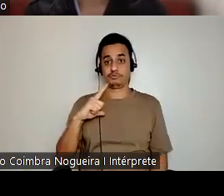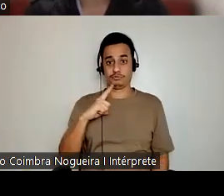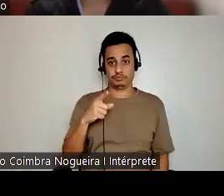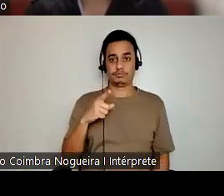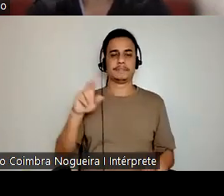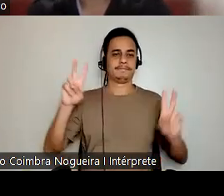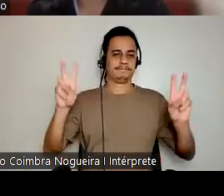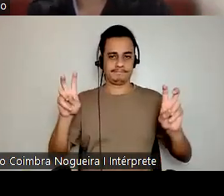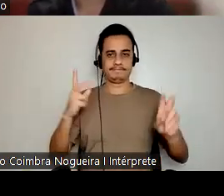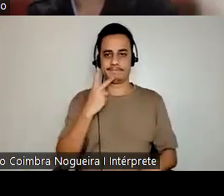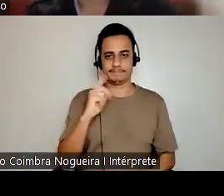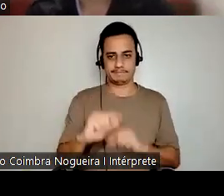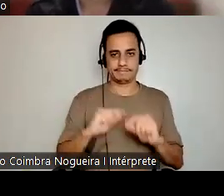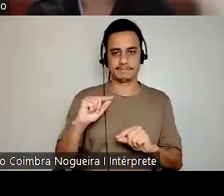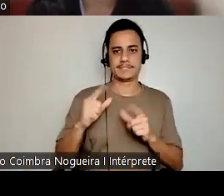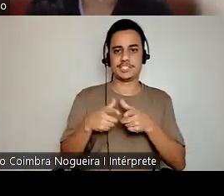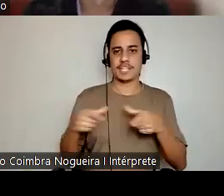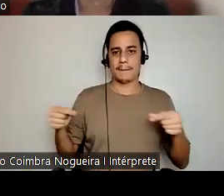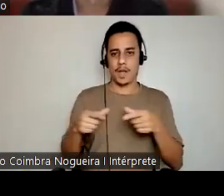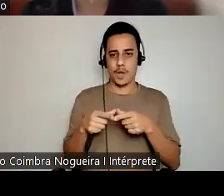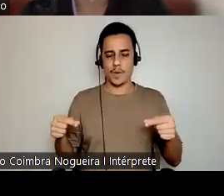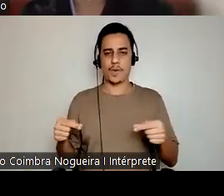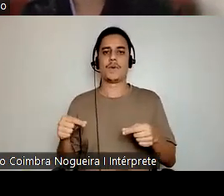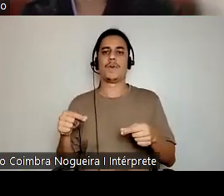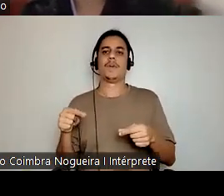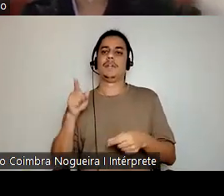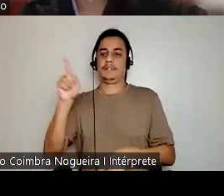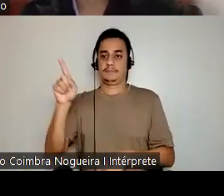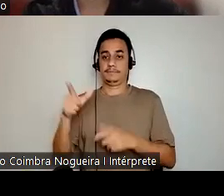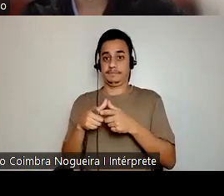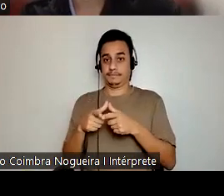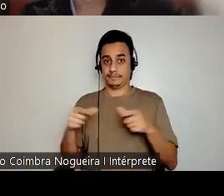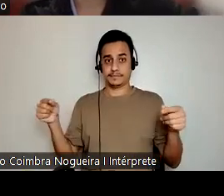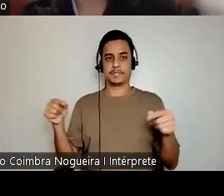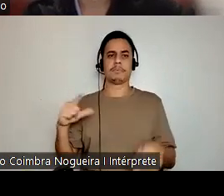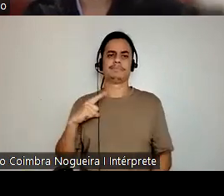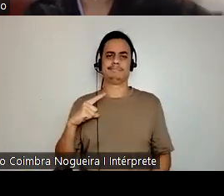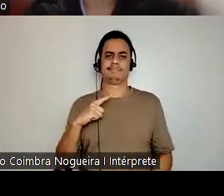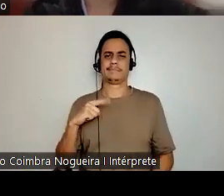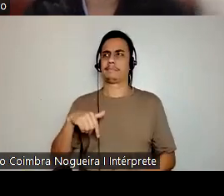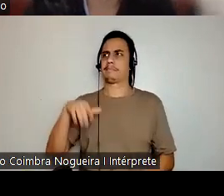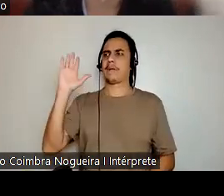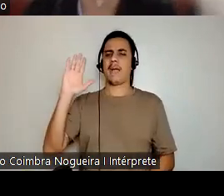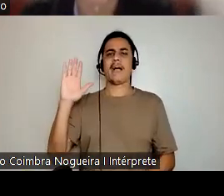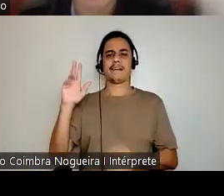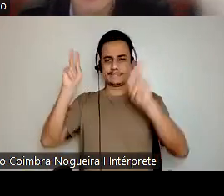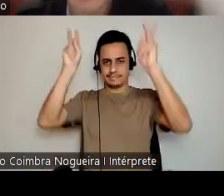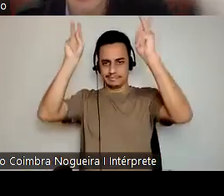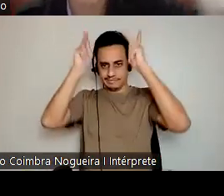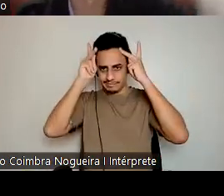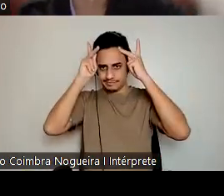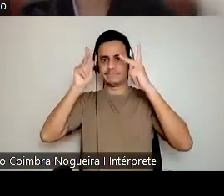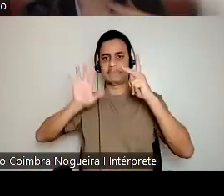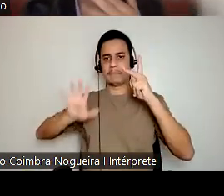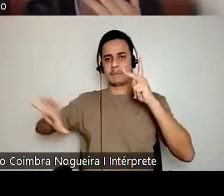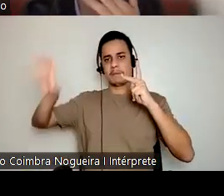e o Japão efetivamente vinha tendo uma presença imperialista, colonial na Ásia, no